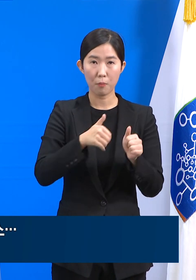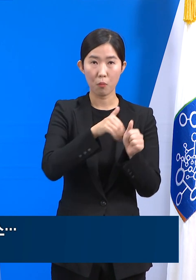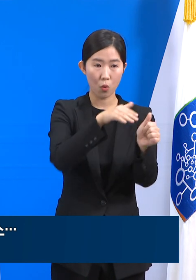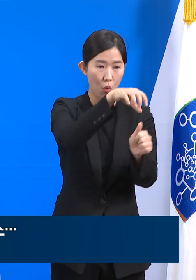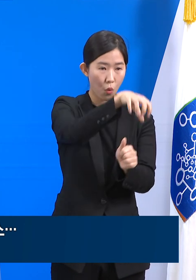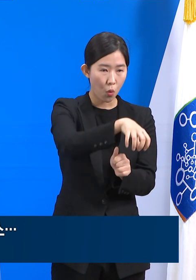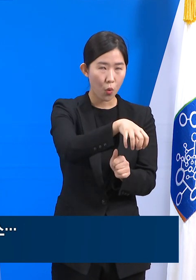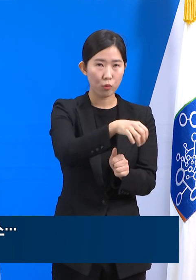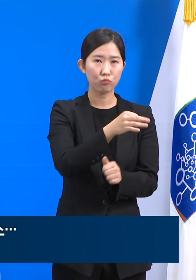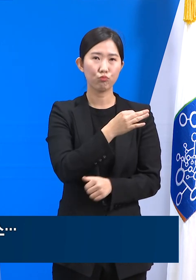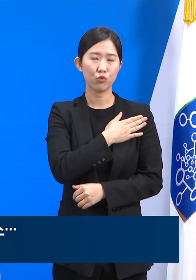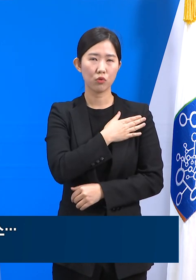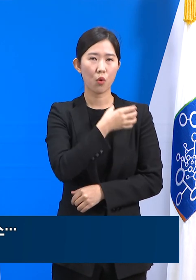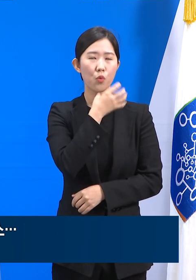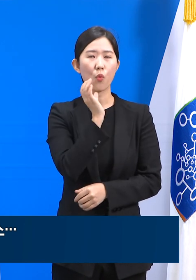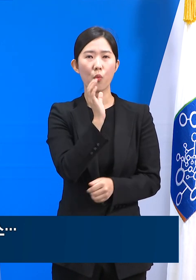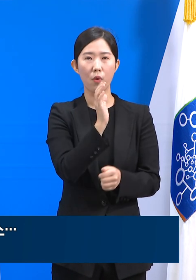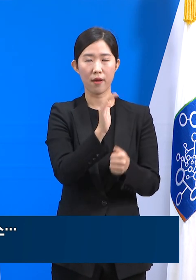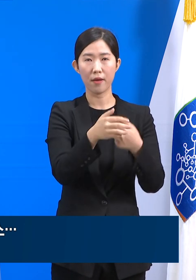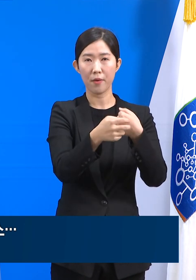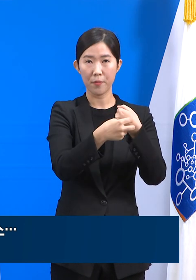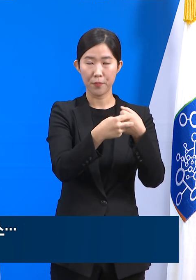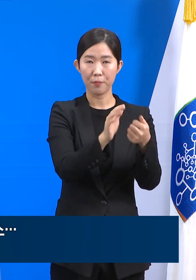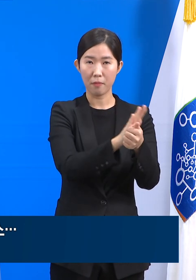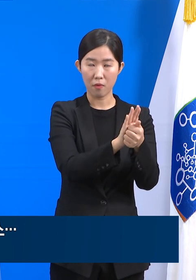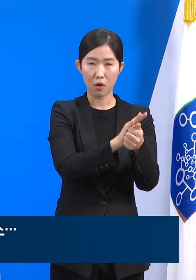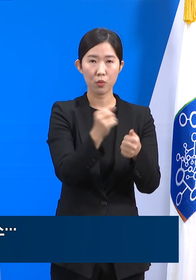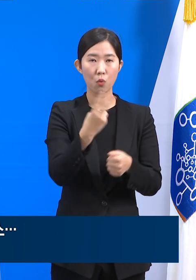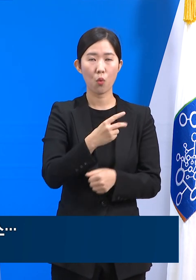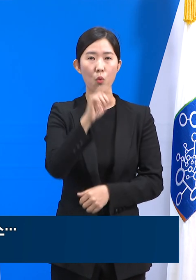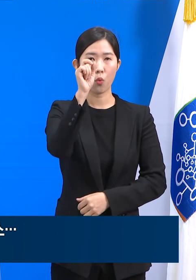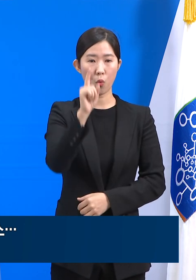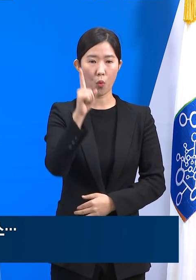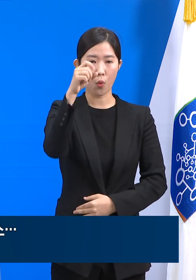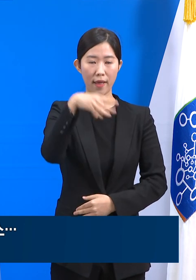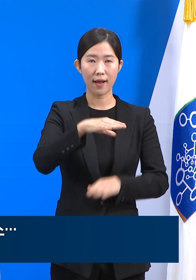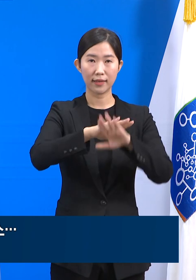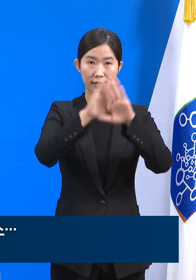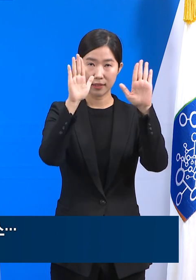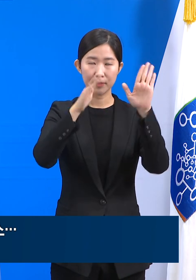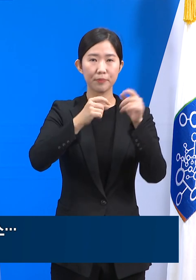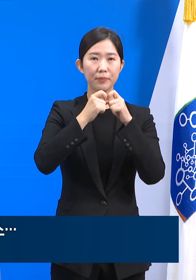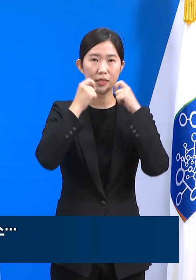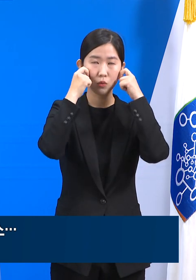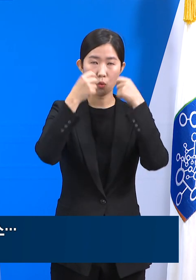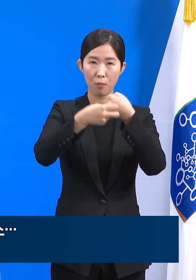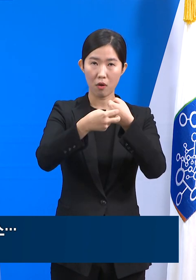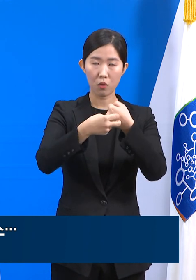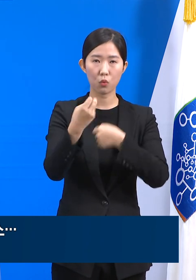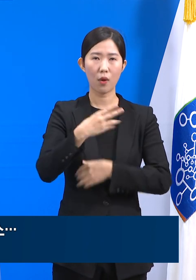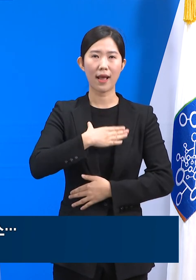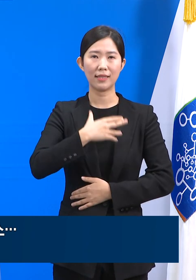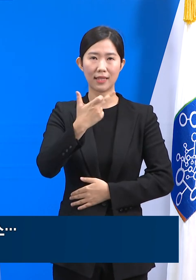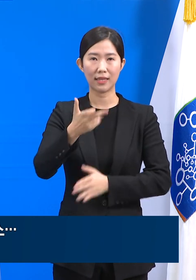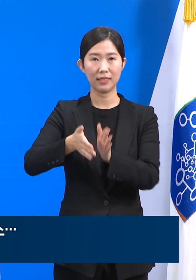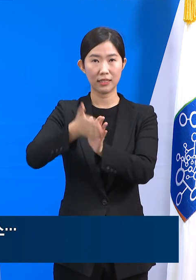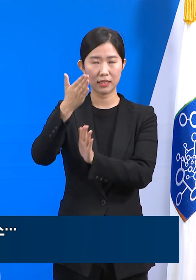요양병원, 고향시의 미소 아침 요양병원, 안산시의 라이트 요양병원 등 3개 소입니다.